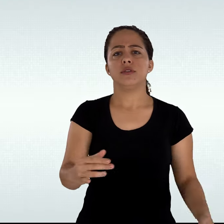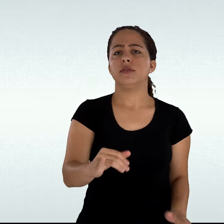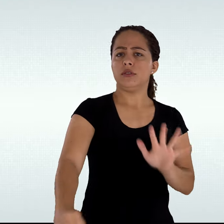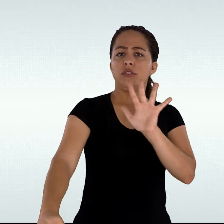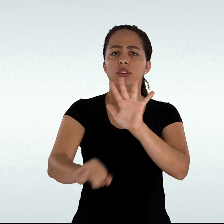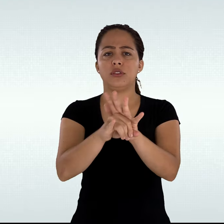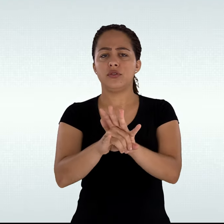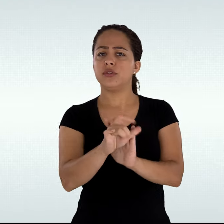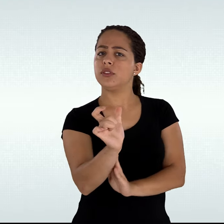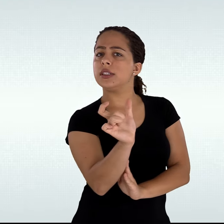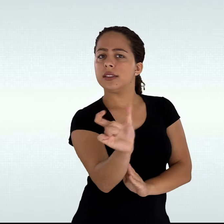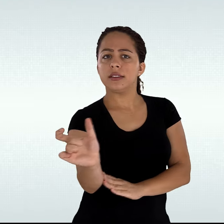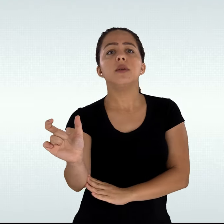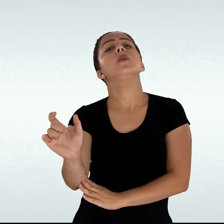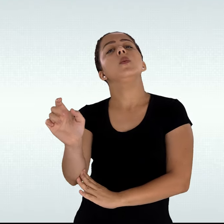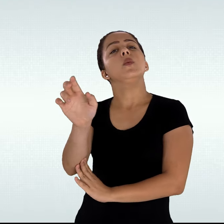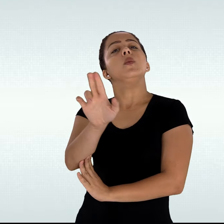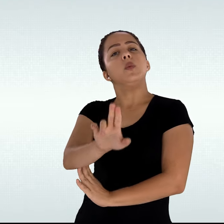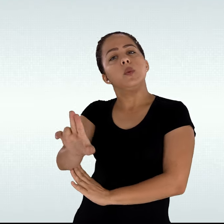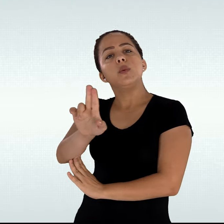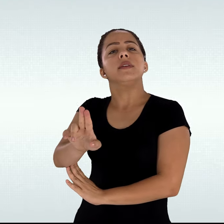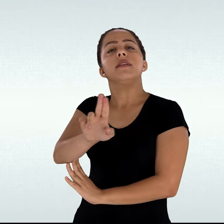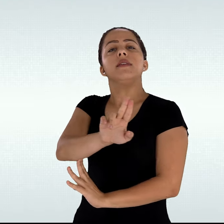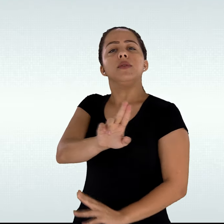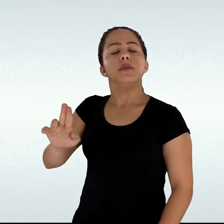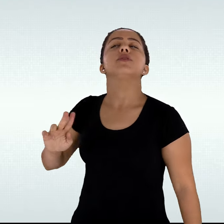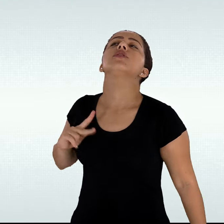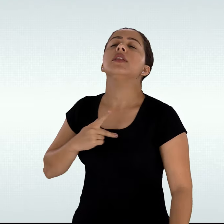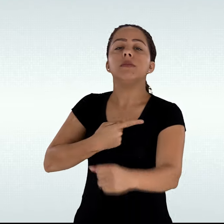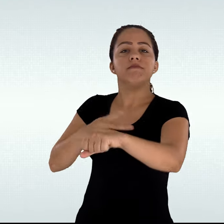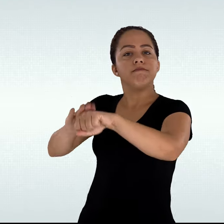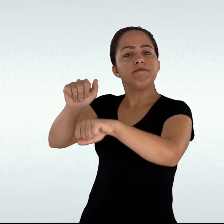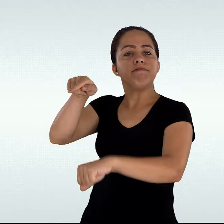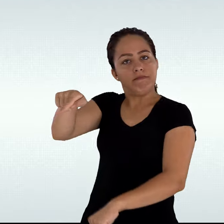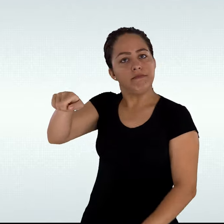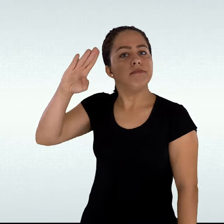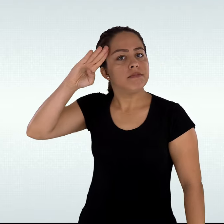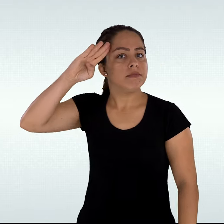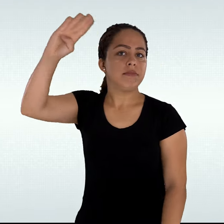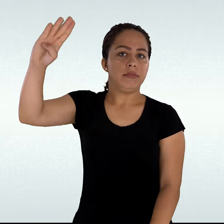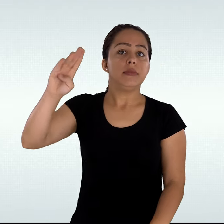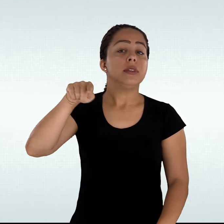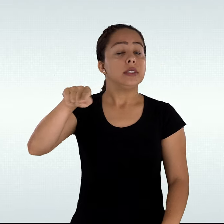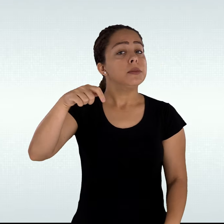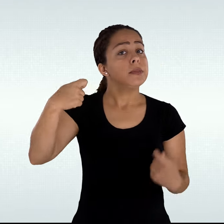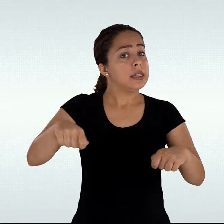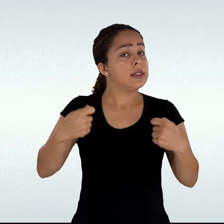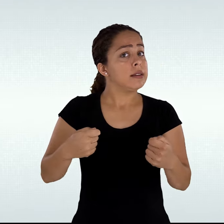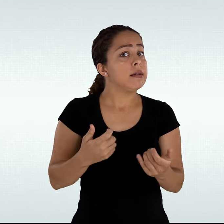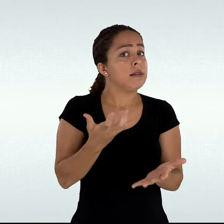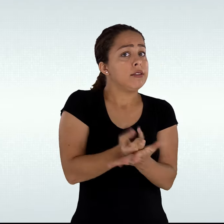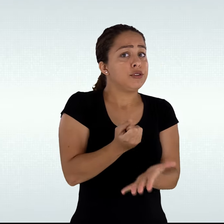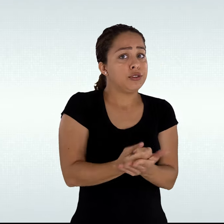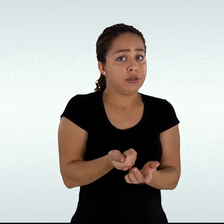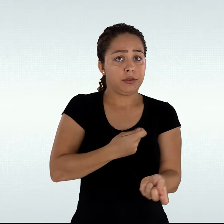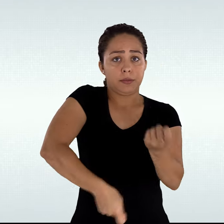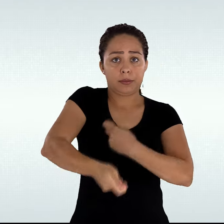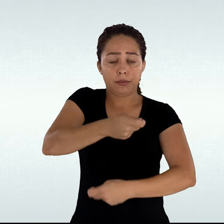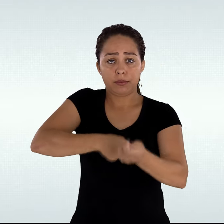internos de identificação uso exclusivo do nome social mantendo registro administrativo que faça